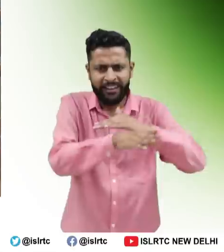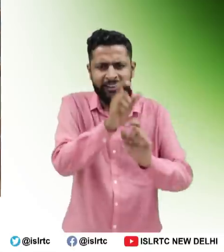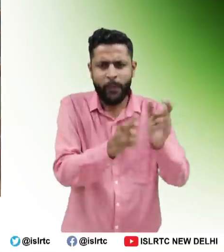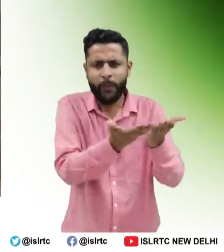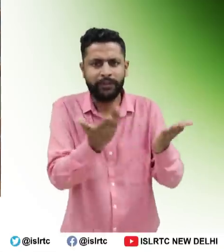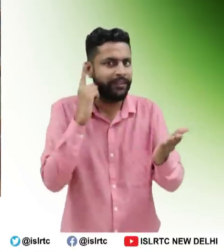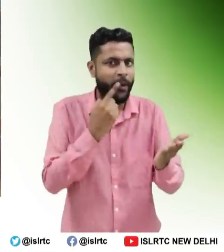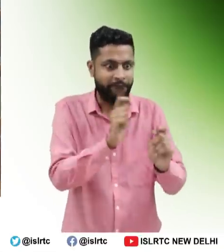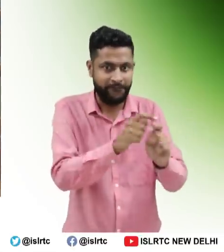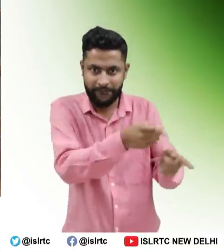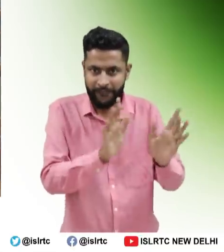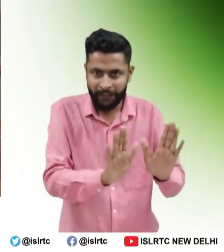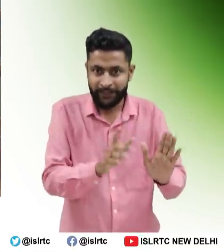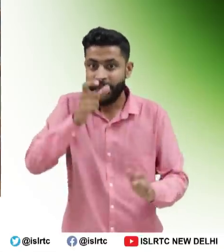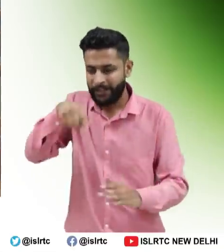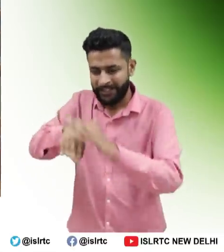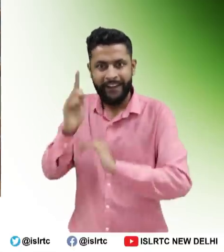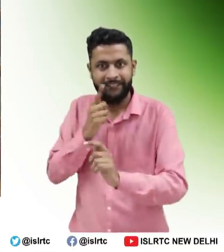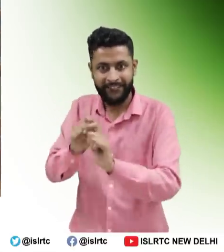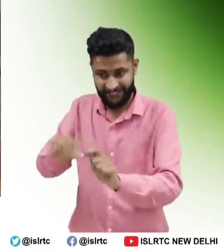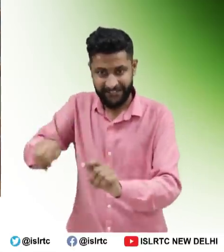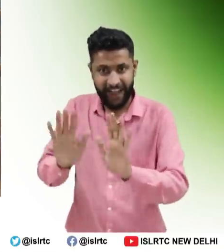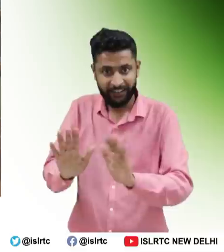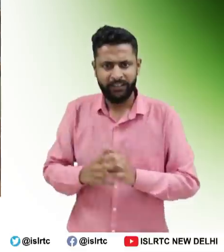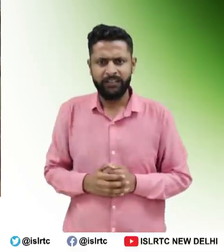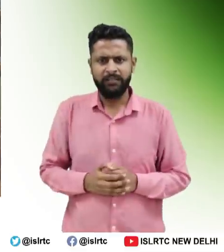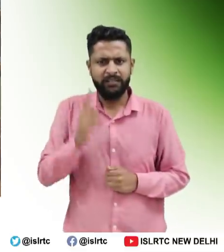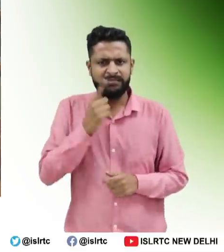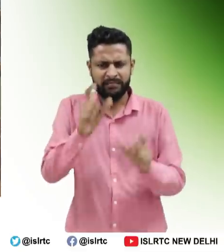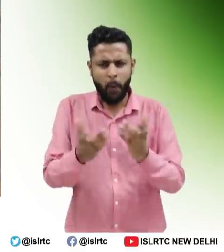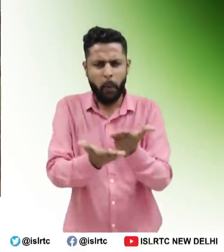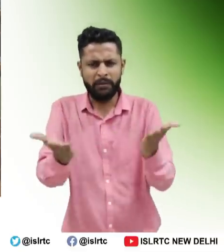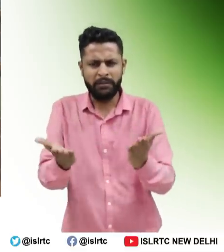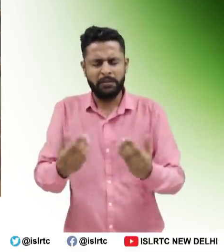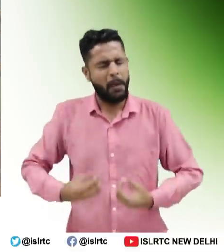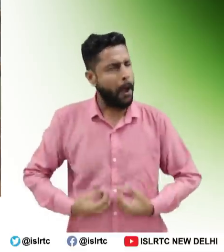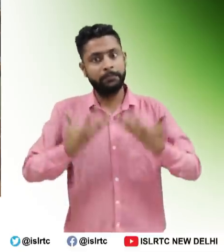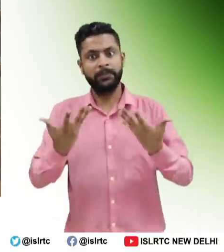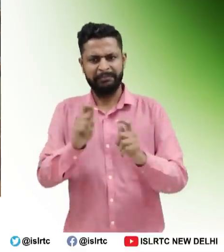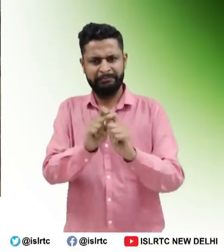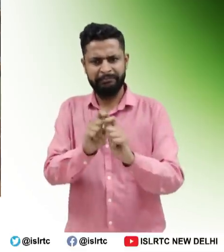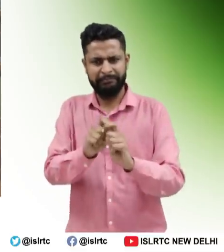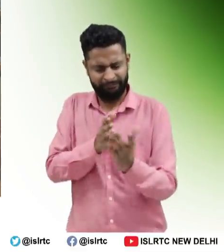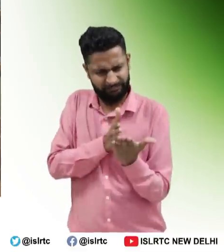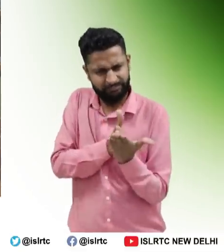समान्य जीवन जीने के अवसर प्रदान करने का प्रयास करें ताकि हमारे देश